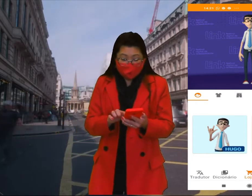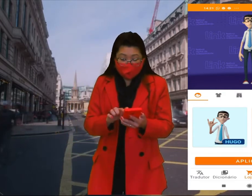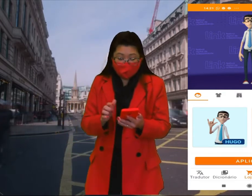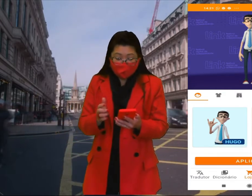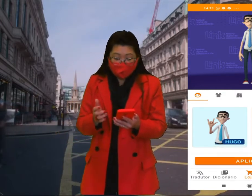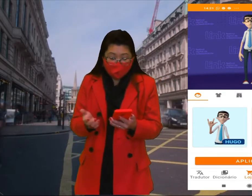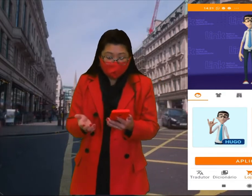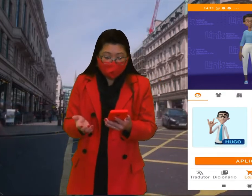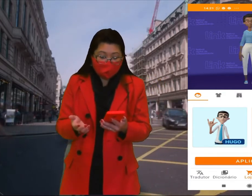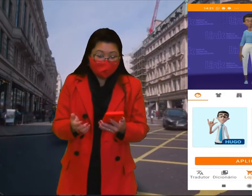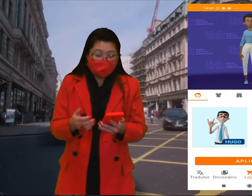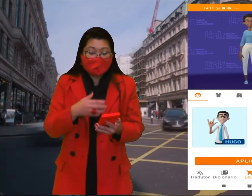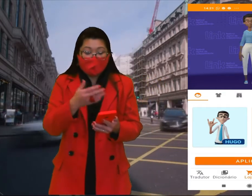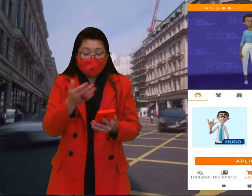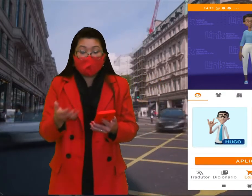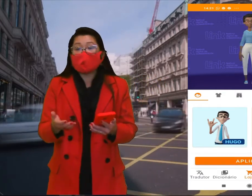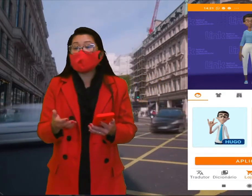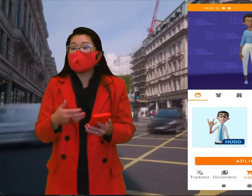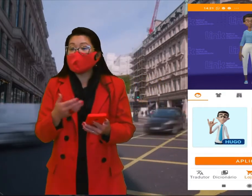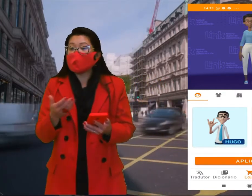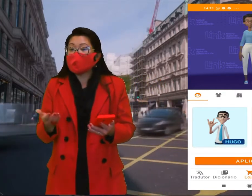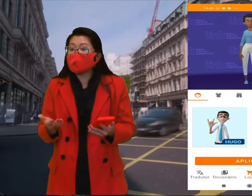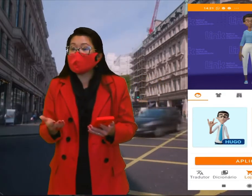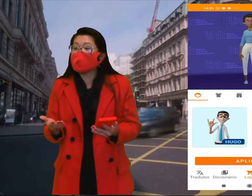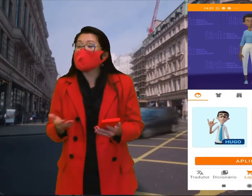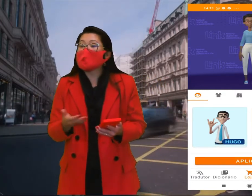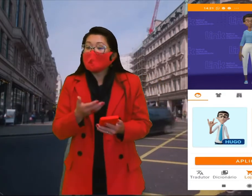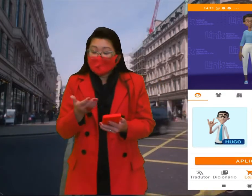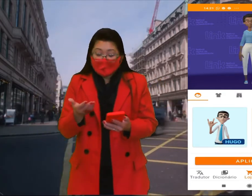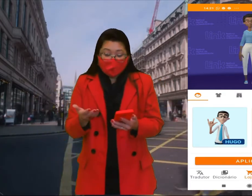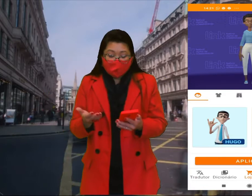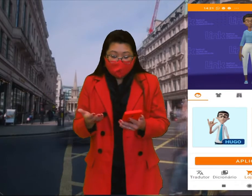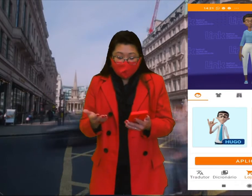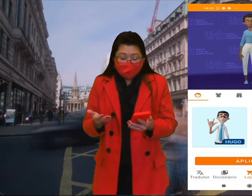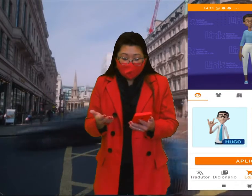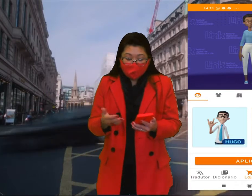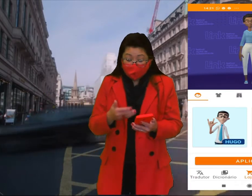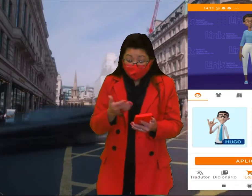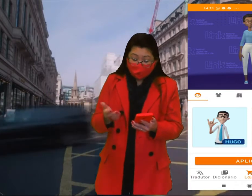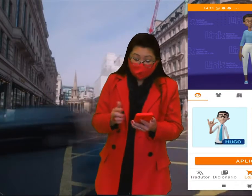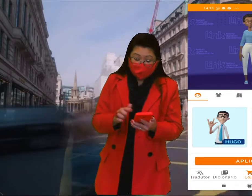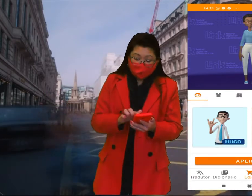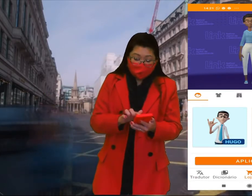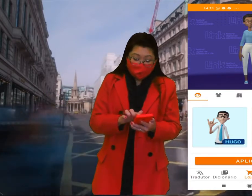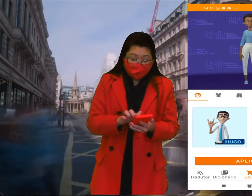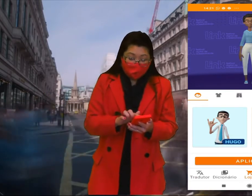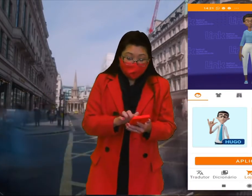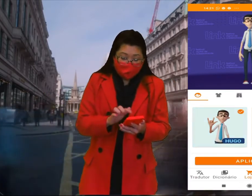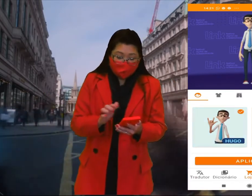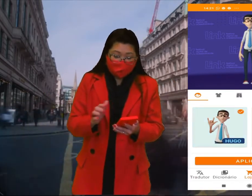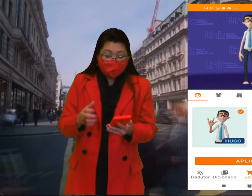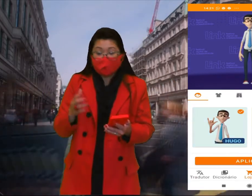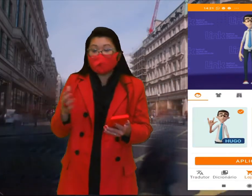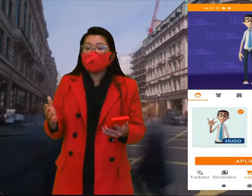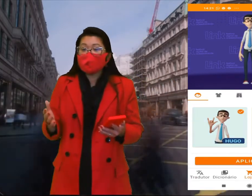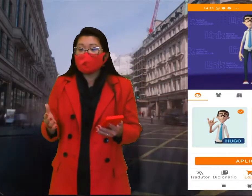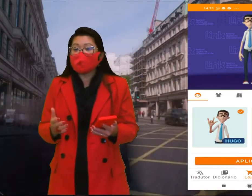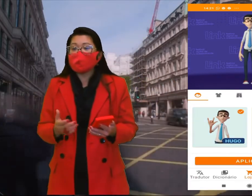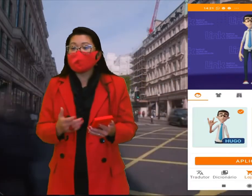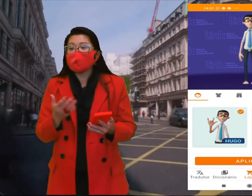selecionar a Maia, a Maia vai aparecer para vocês, mas eu gosto muito do